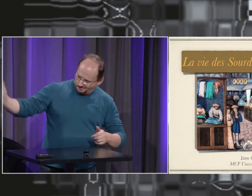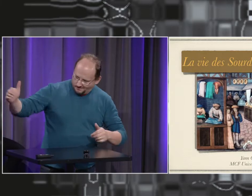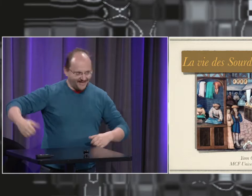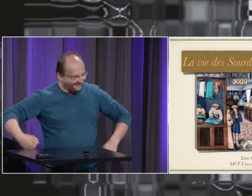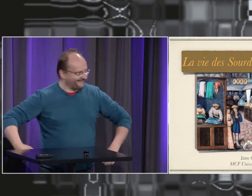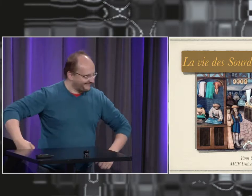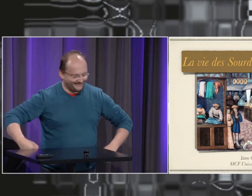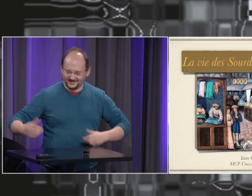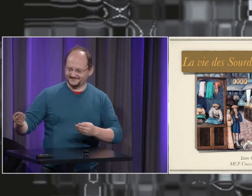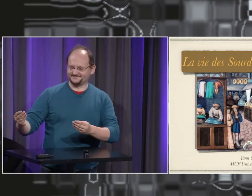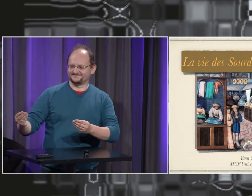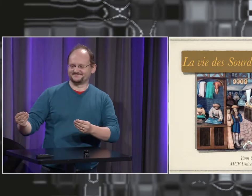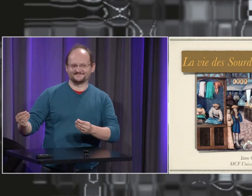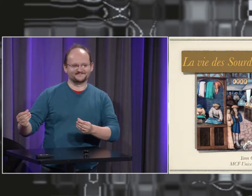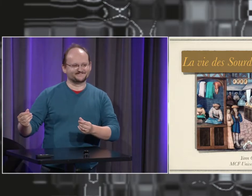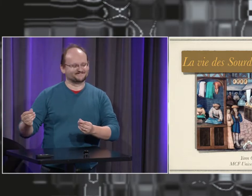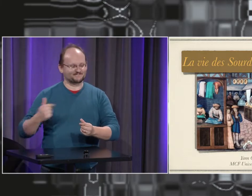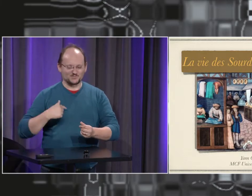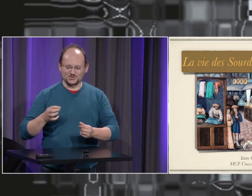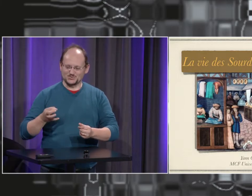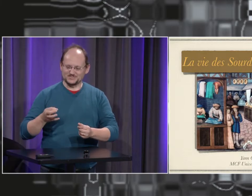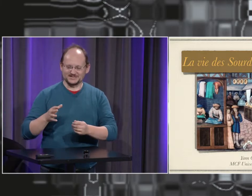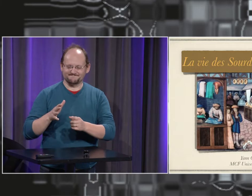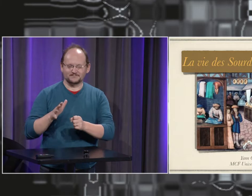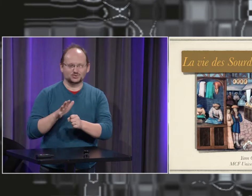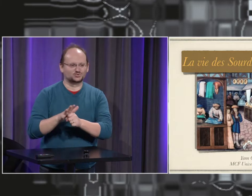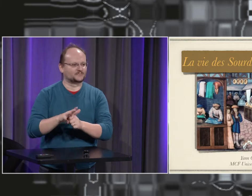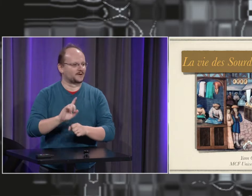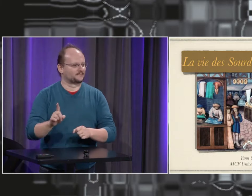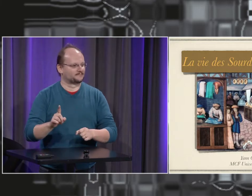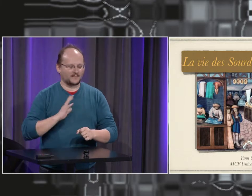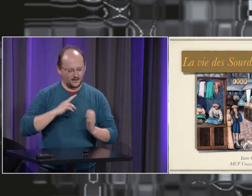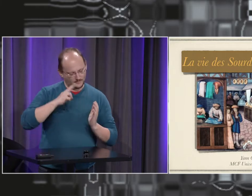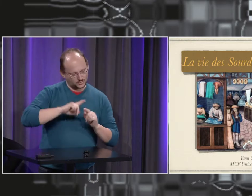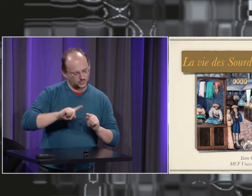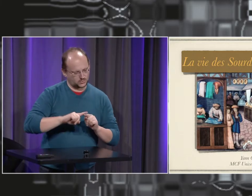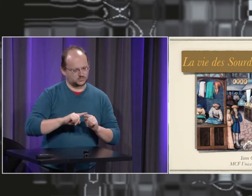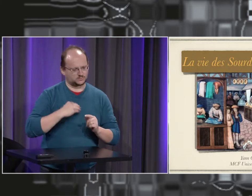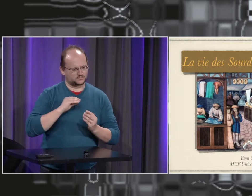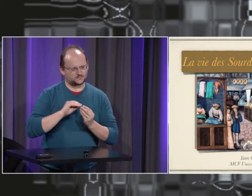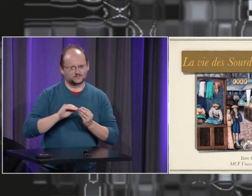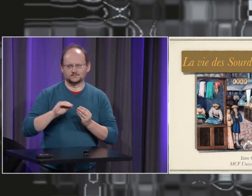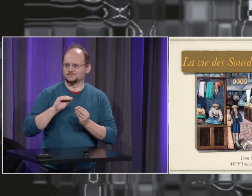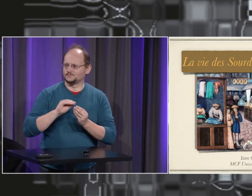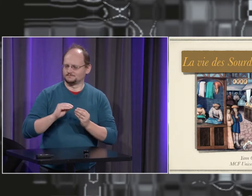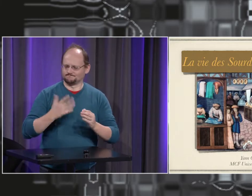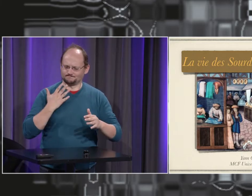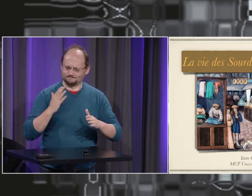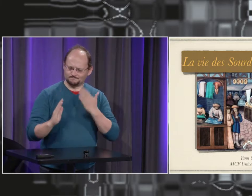Alors, il y a des écriers qui parlent de ces sourds, considérés comme les idiots du village, qui sont un peu sympathiques comme personnages, mais